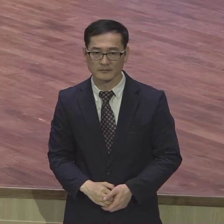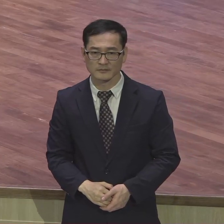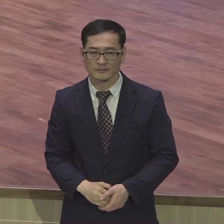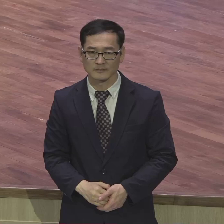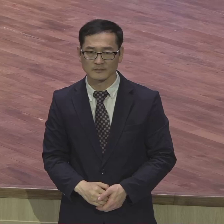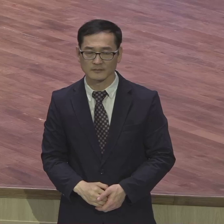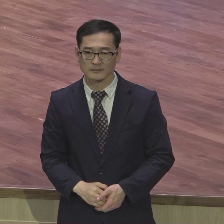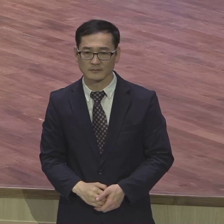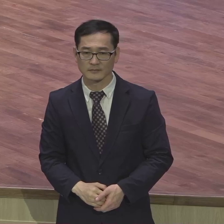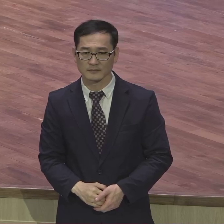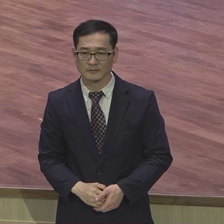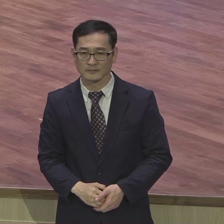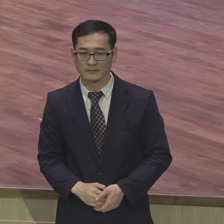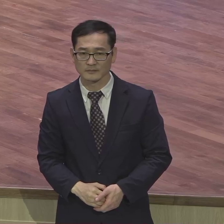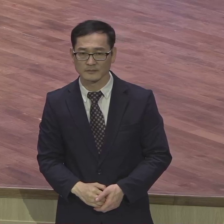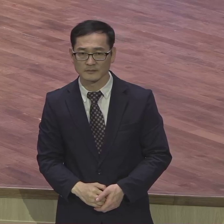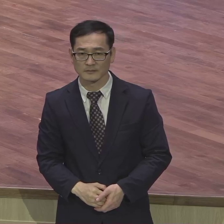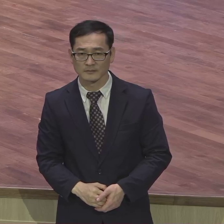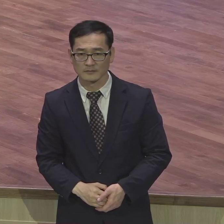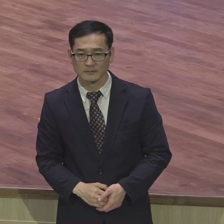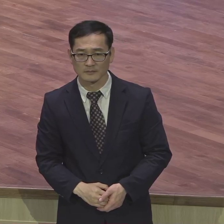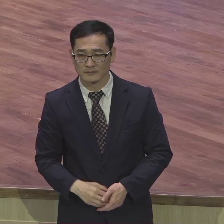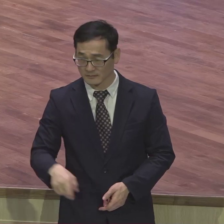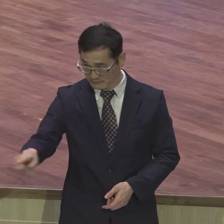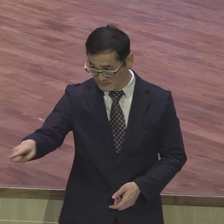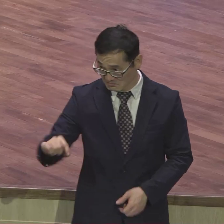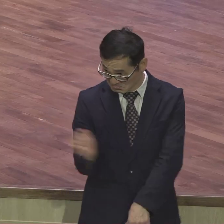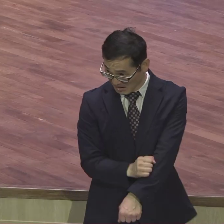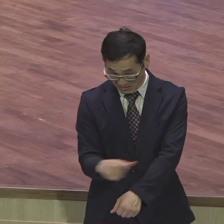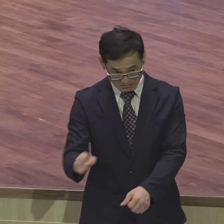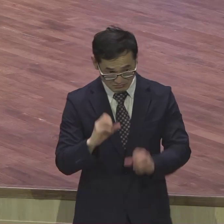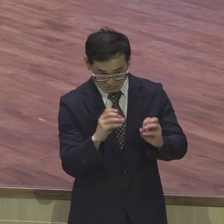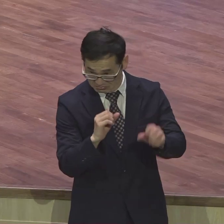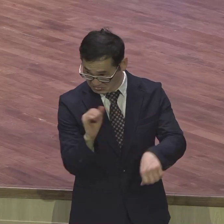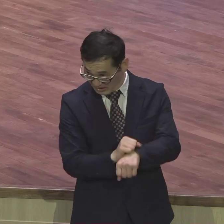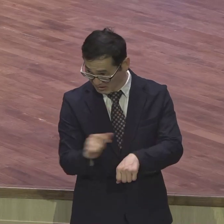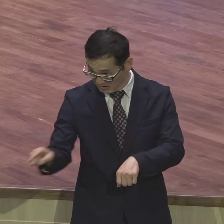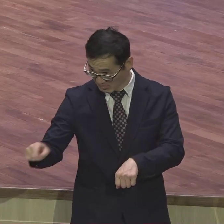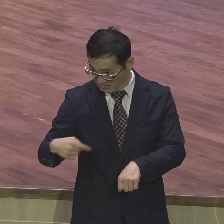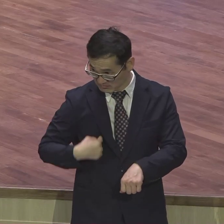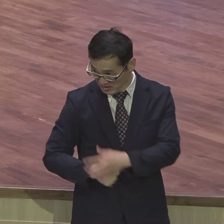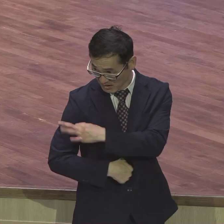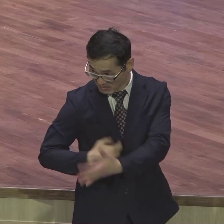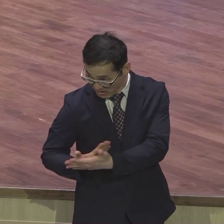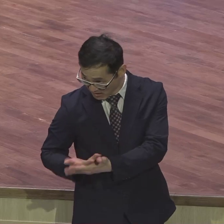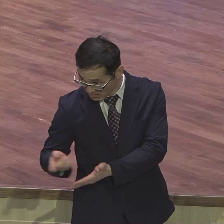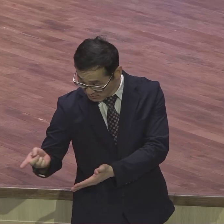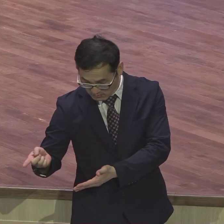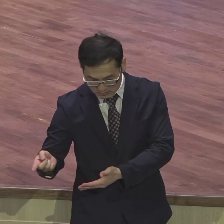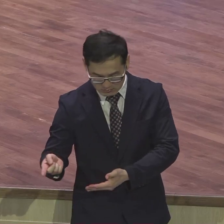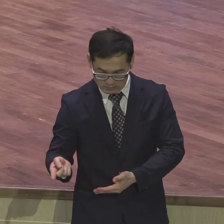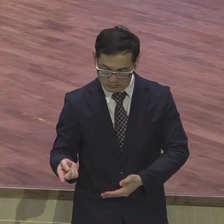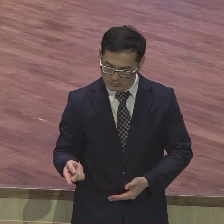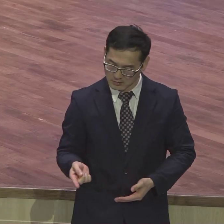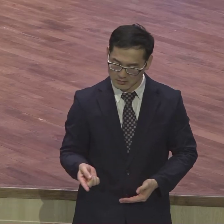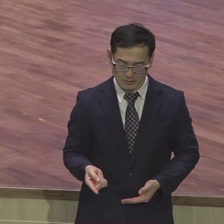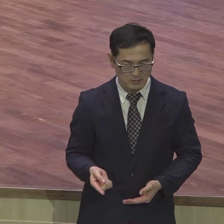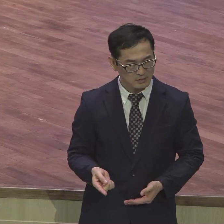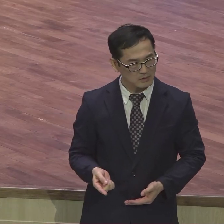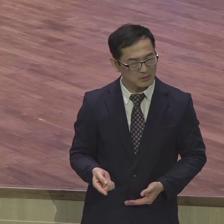가서 전두학교 하나 설 때도 떨리는데 어떻게 그렇게 나를 부르라고 저렇게 말할까 그런 목사 지고 하나님께 스임 받는 사람은